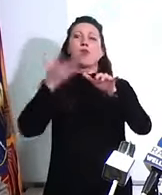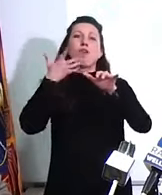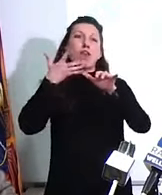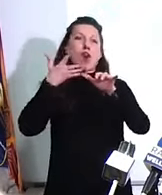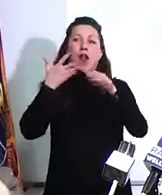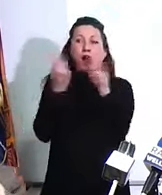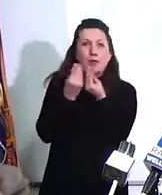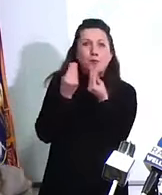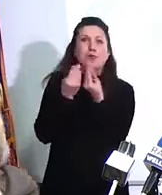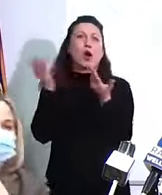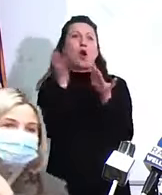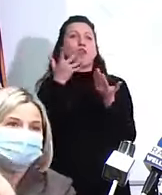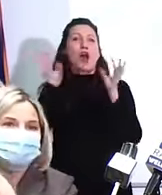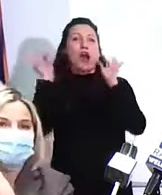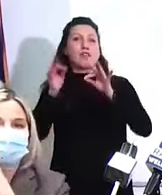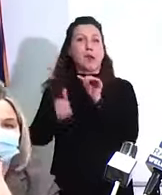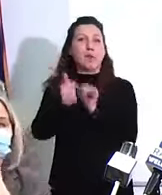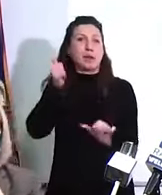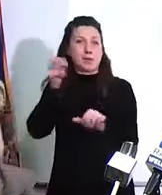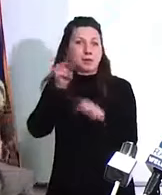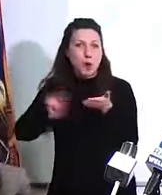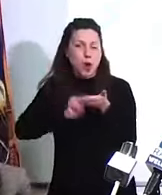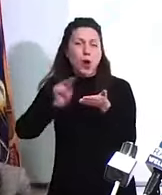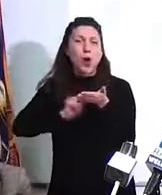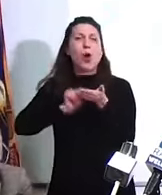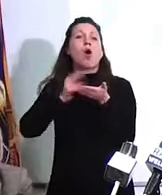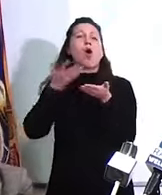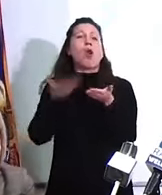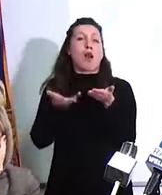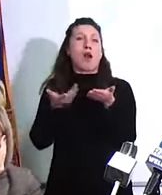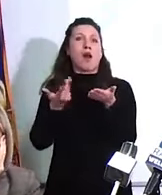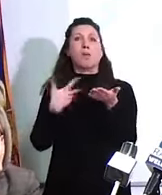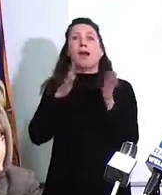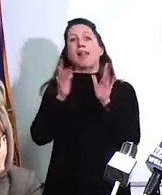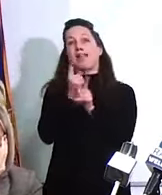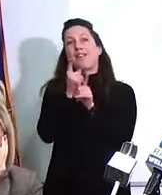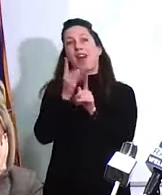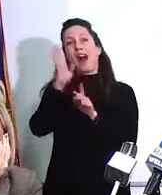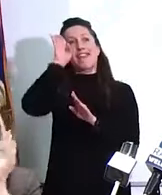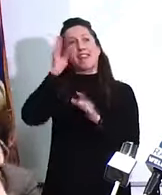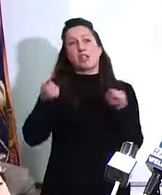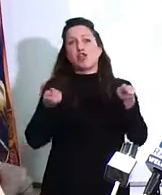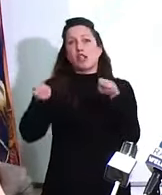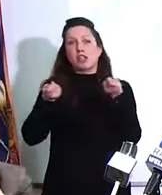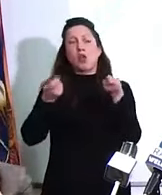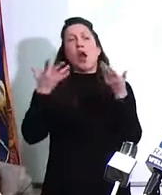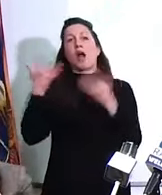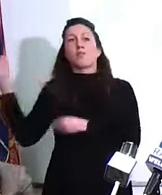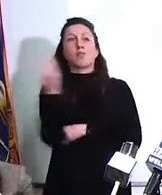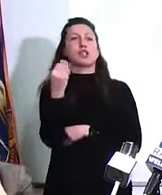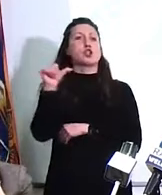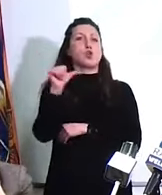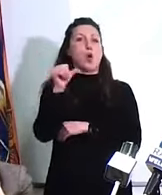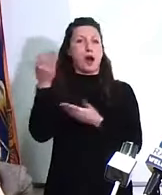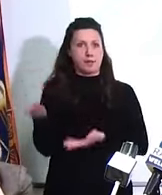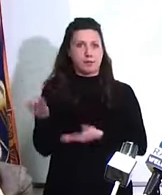eccetera, finisce che c'è un problema anche di gestione. Gli accordi con i privati sono stati fatti, e verrà l'assessore